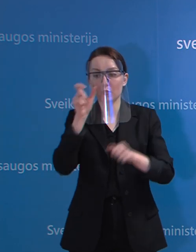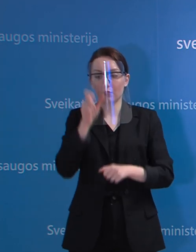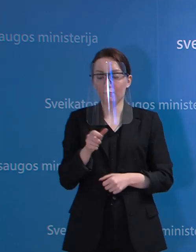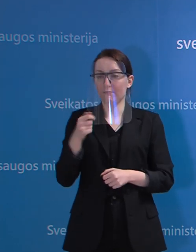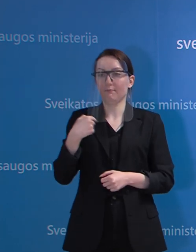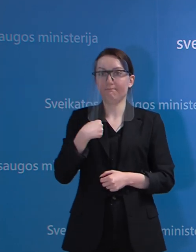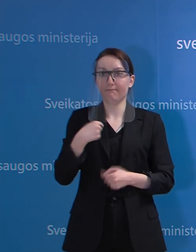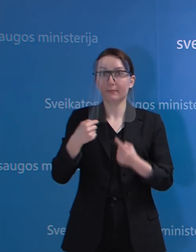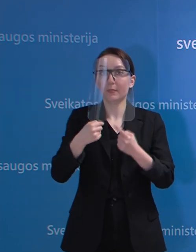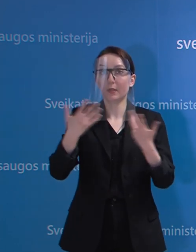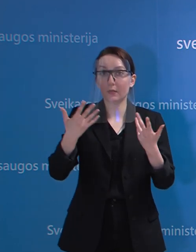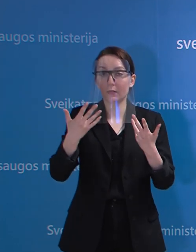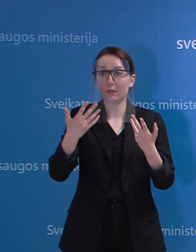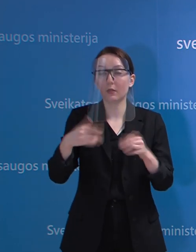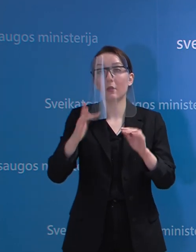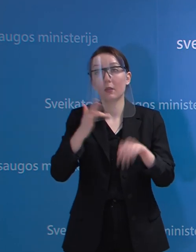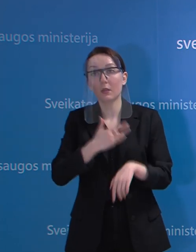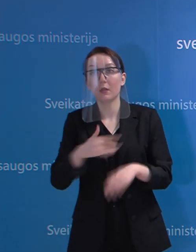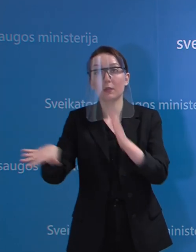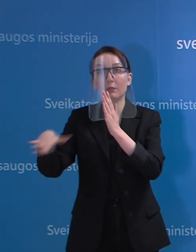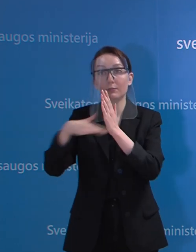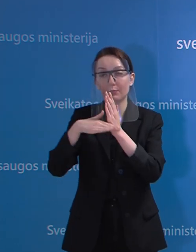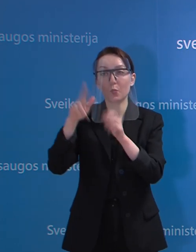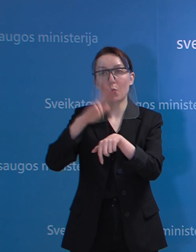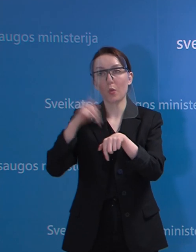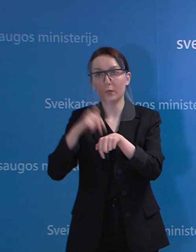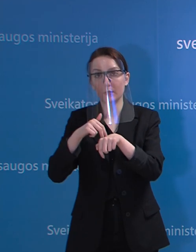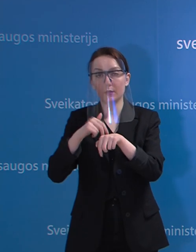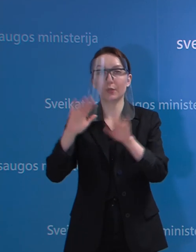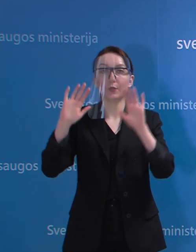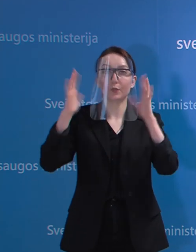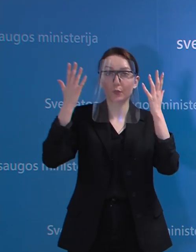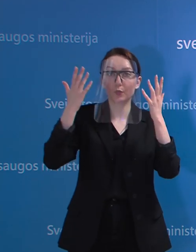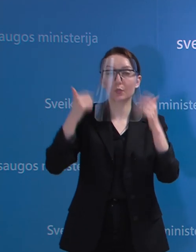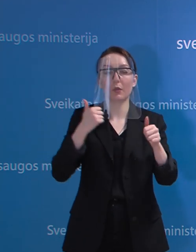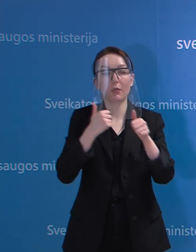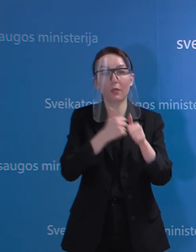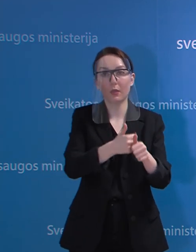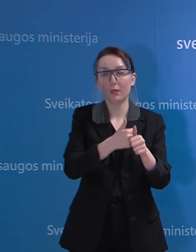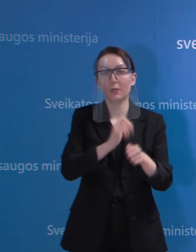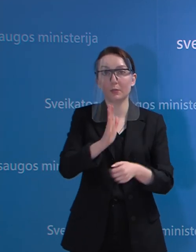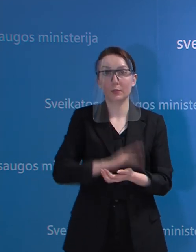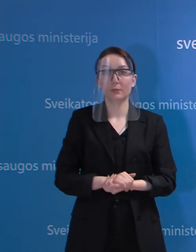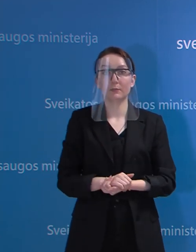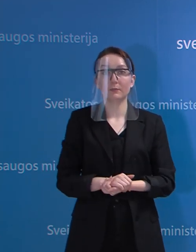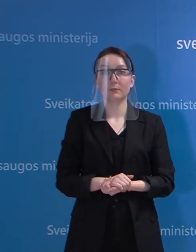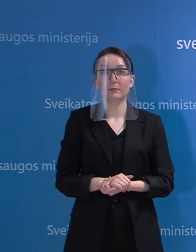nesutiks, tam gali būti pasitelkiami ir policijos pareigūnai, jeigu reikėtų įgyvendinti tokius sprendimus.